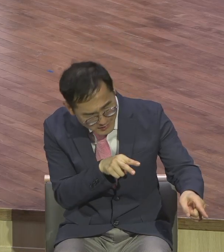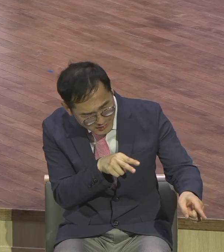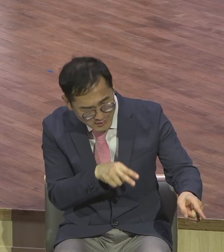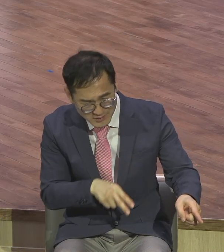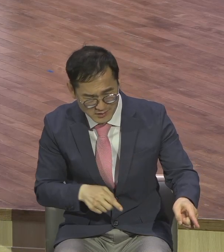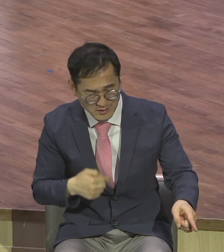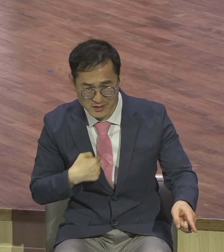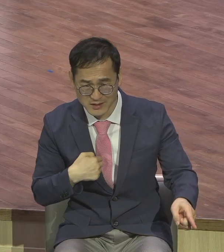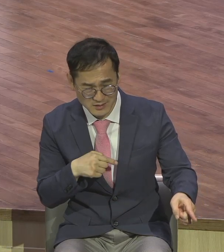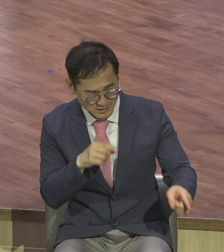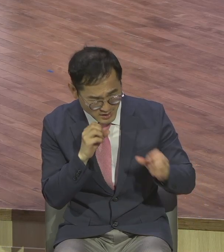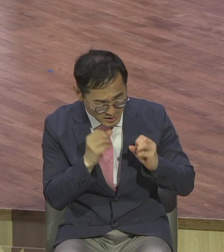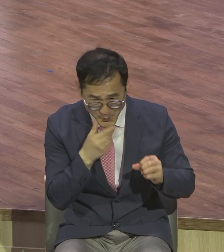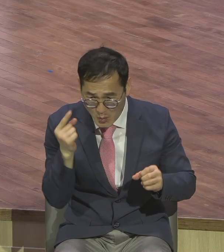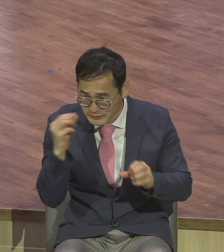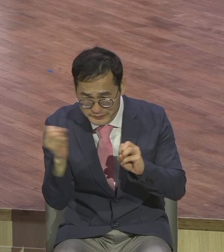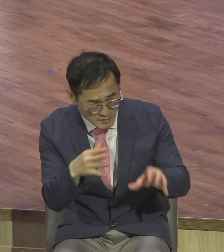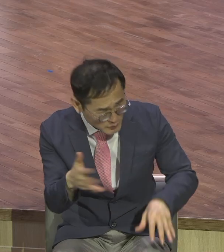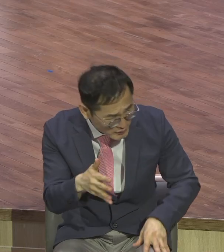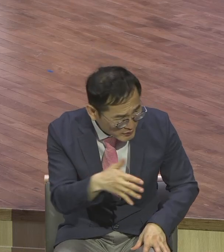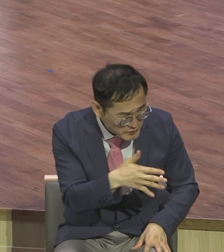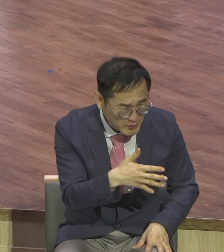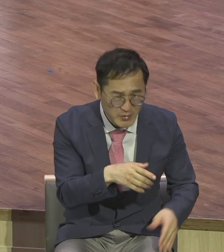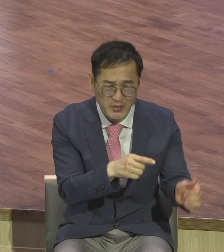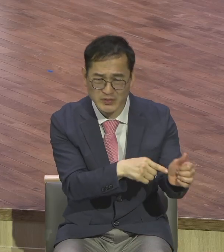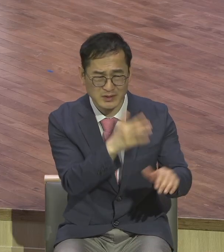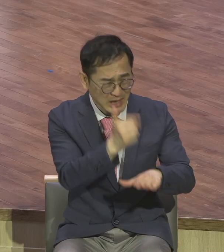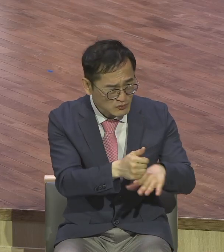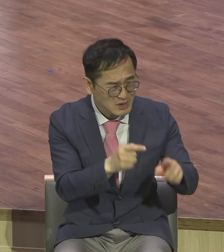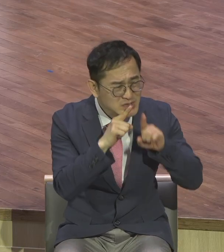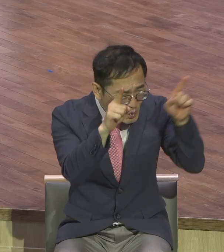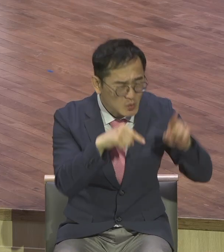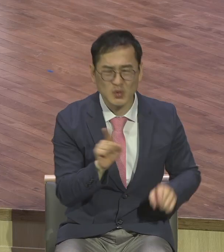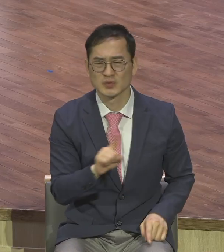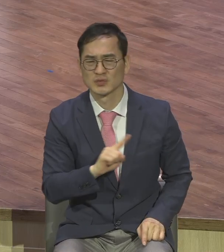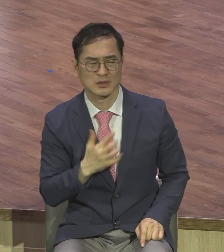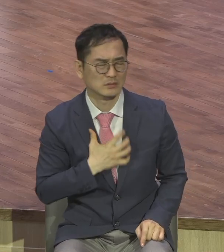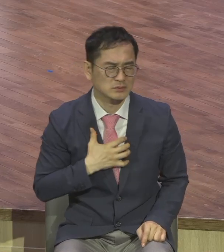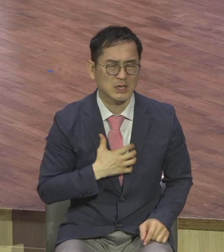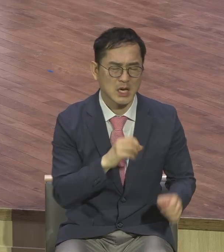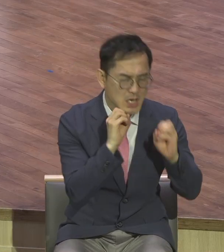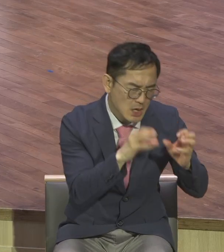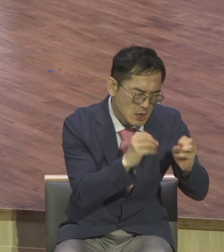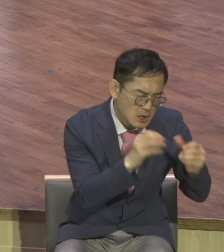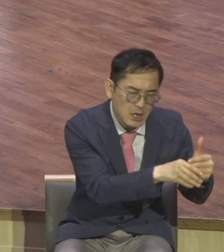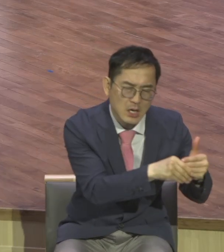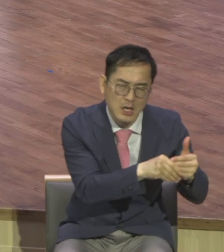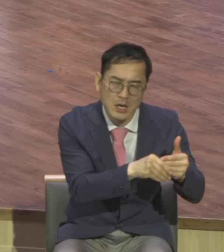내라도 보험을 전해야 되겠다. 아무리 피곤해도 힘들어도 그 영적 울림을 듣지요.